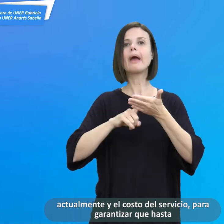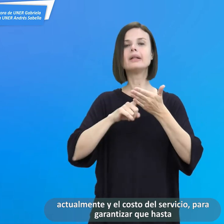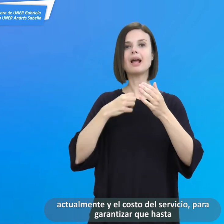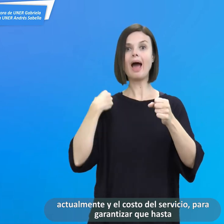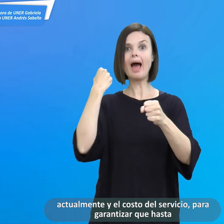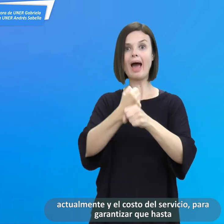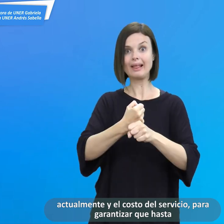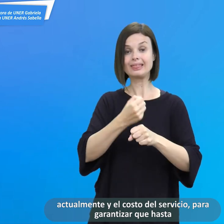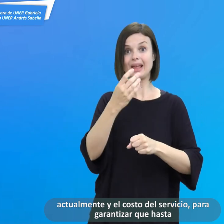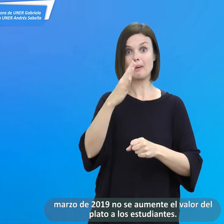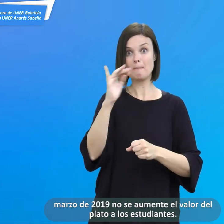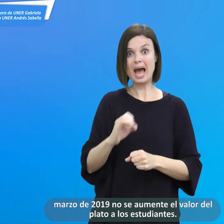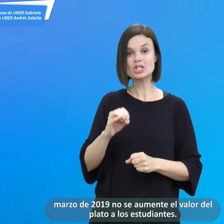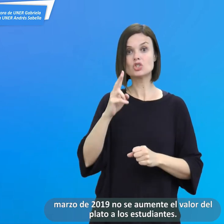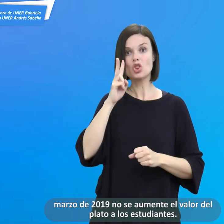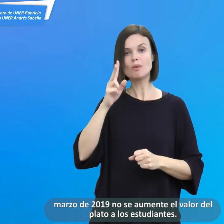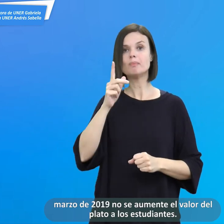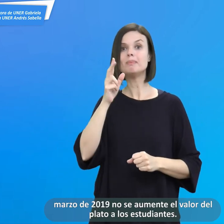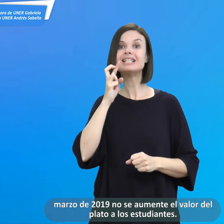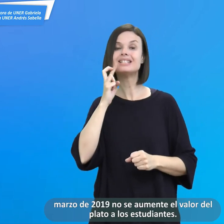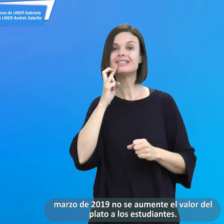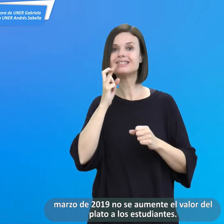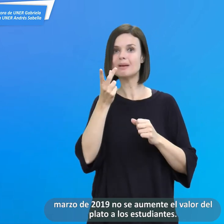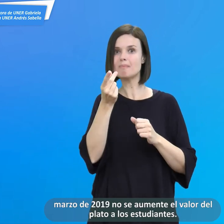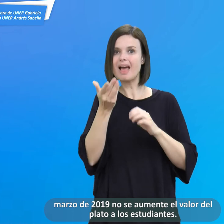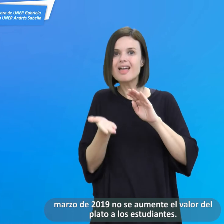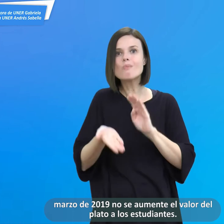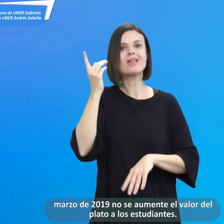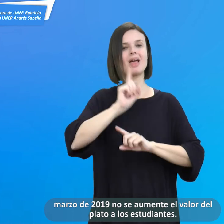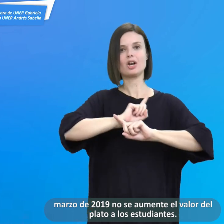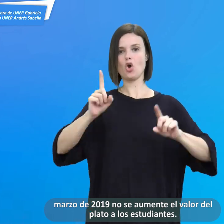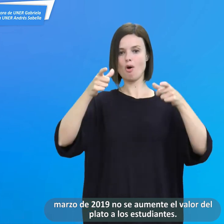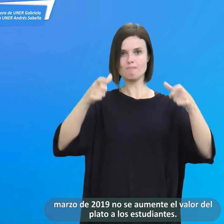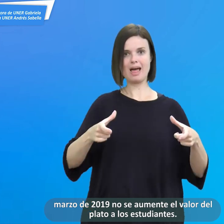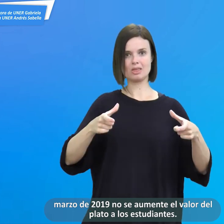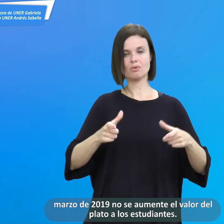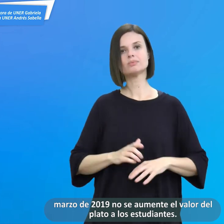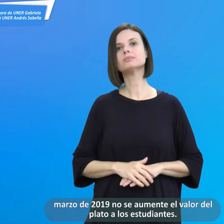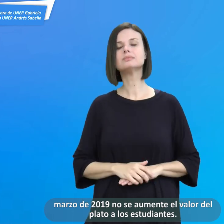hasta marzo de 2019 no se aumente el valor del plato a los estudiantes.